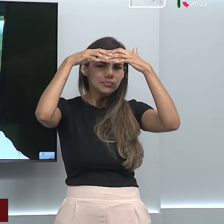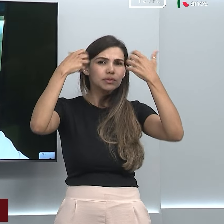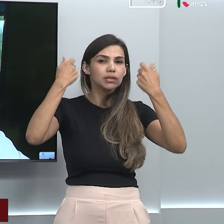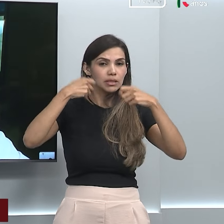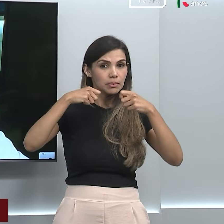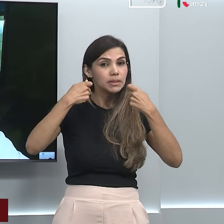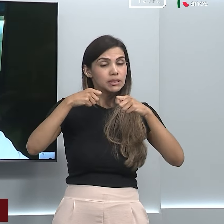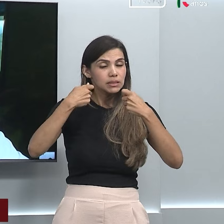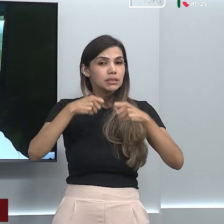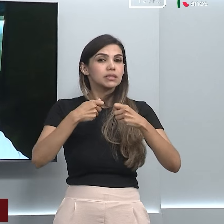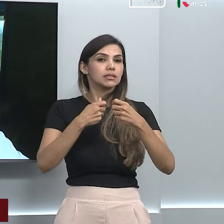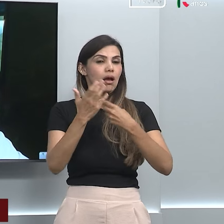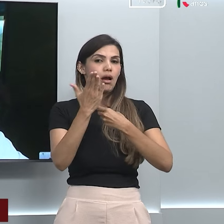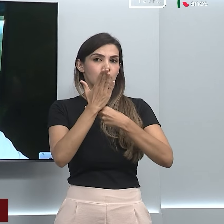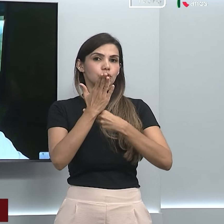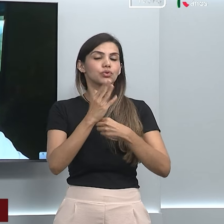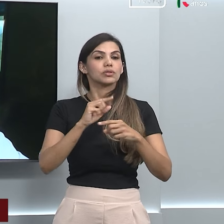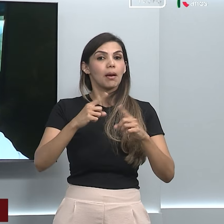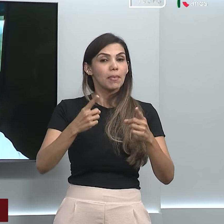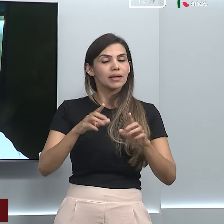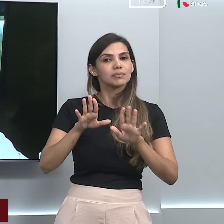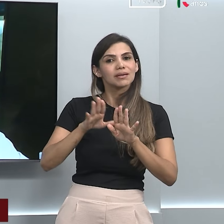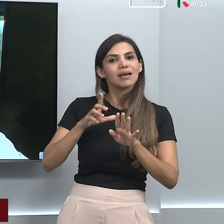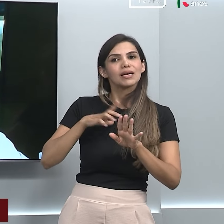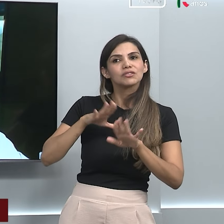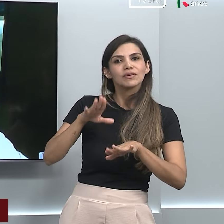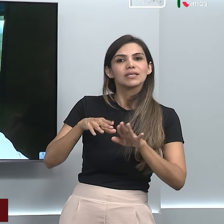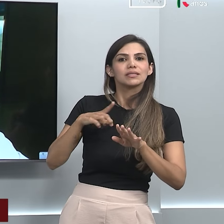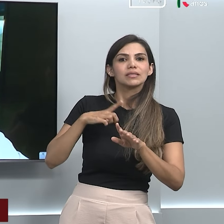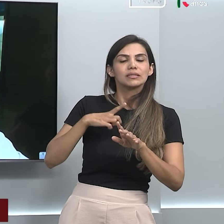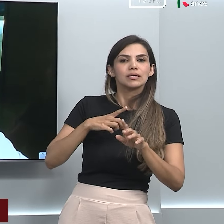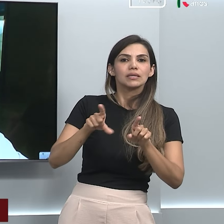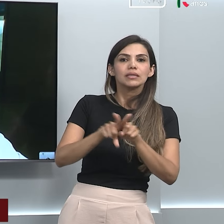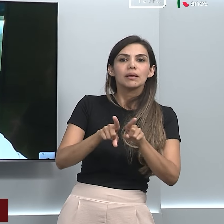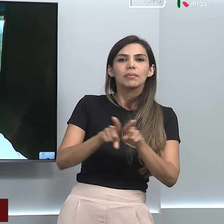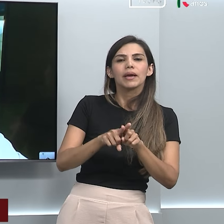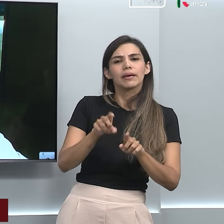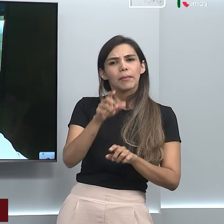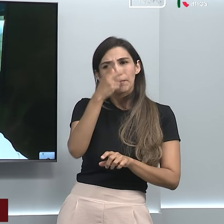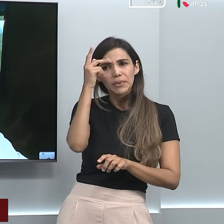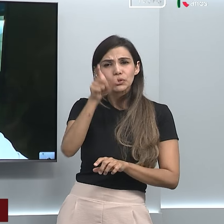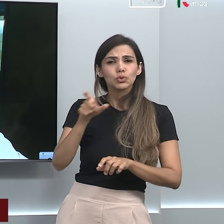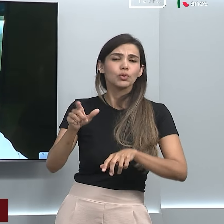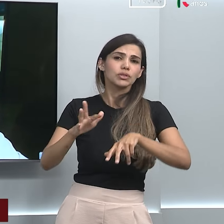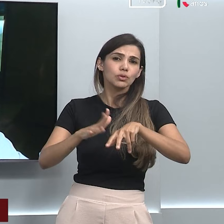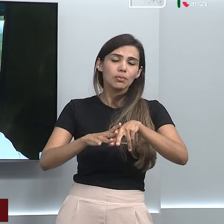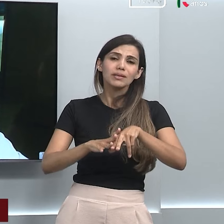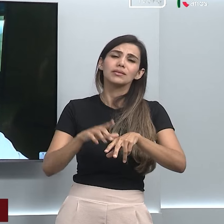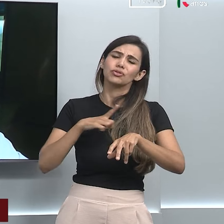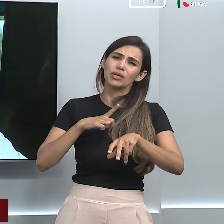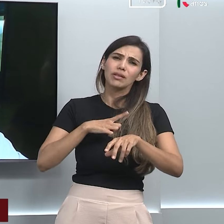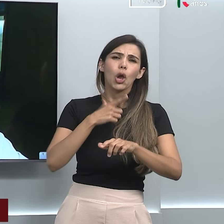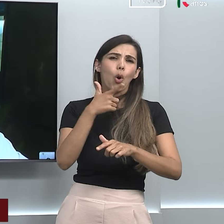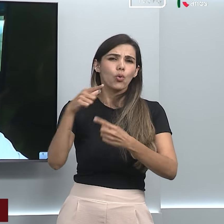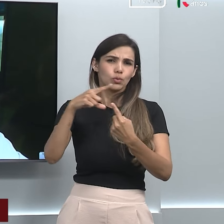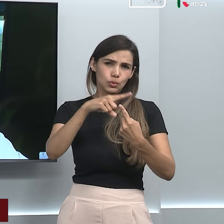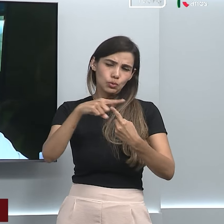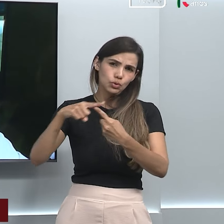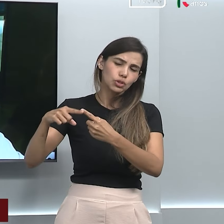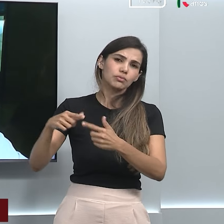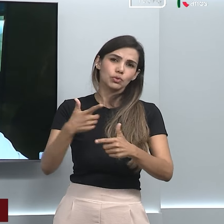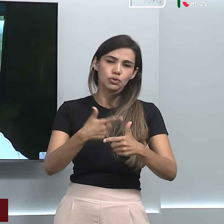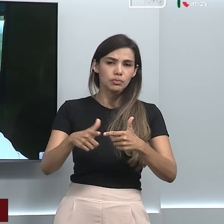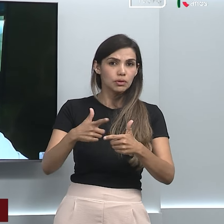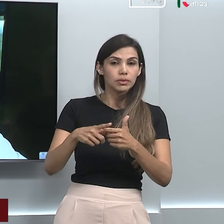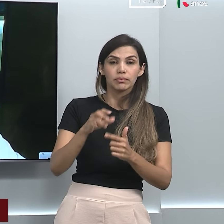na prescrição no paciente que tem um eixo gonadal íntegro, tá? E aí os pacientes, os